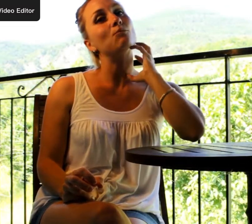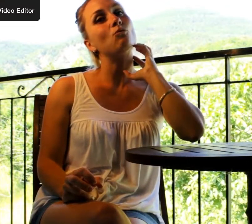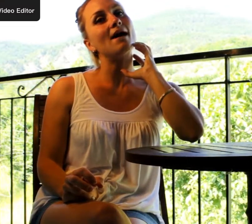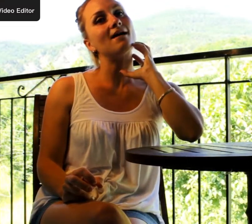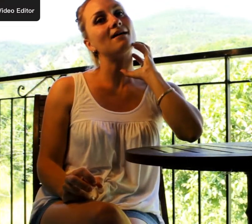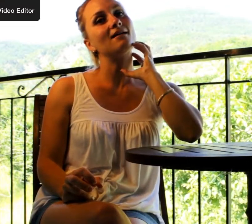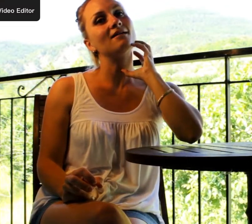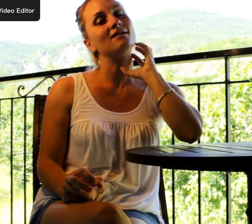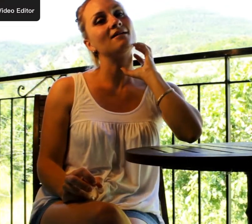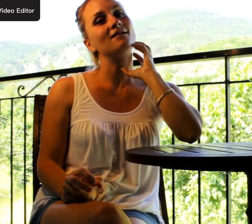poire.